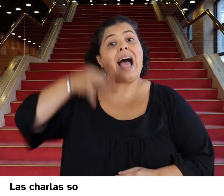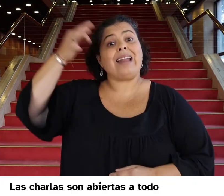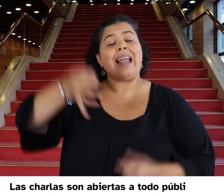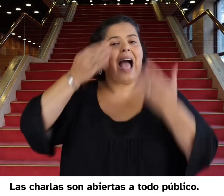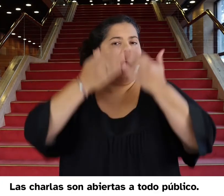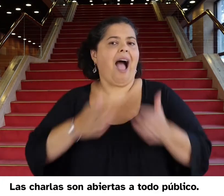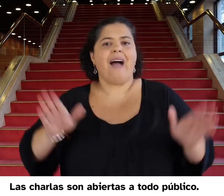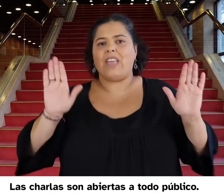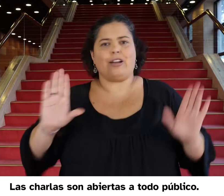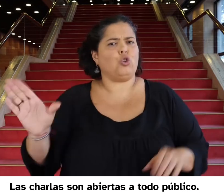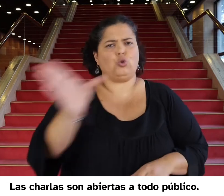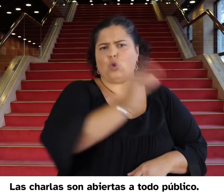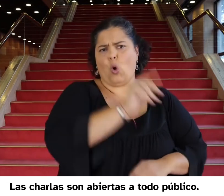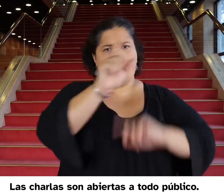Charlas abiertas al público.